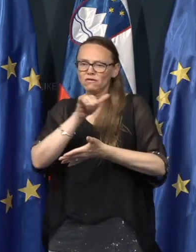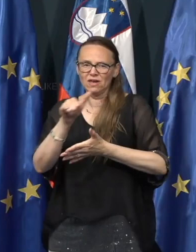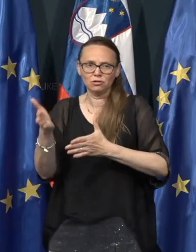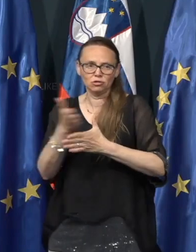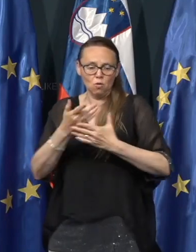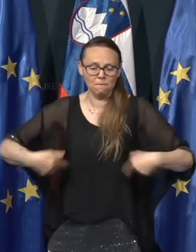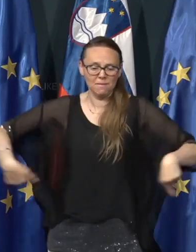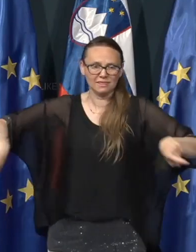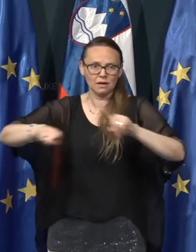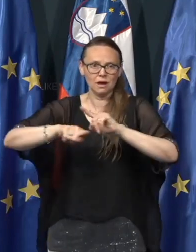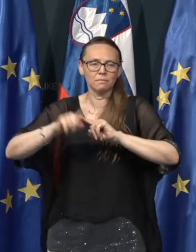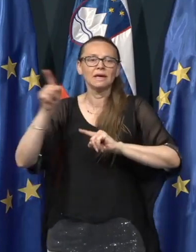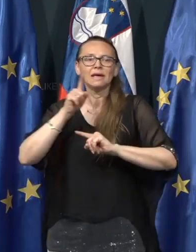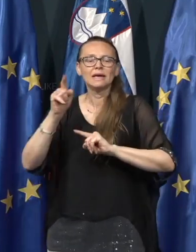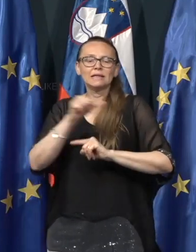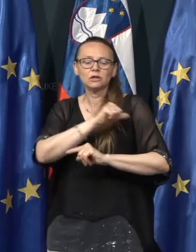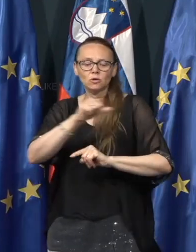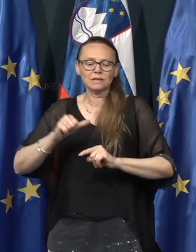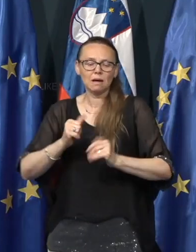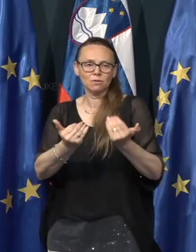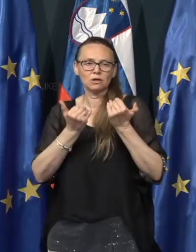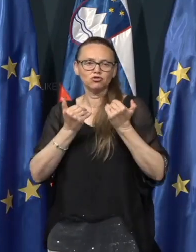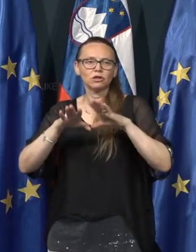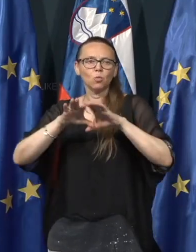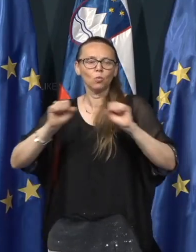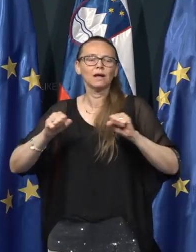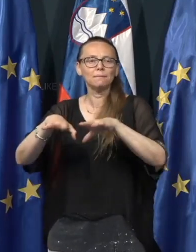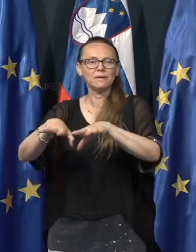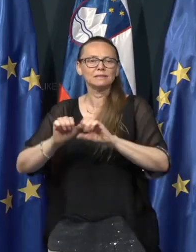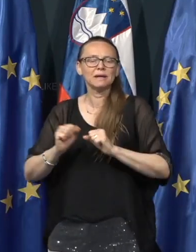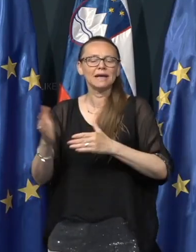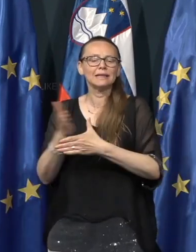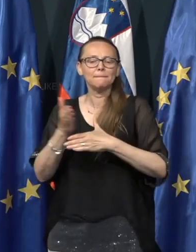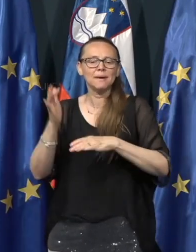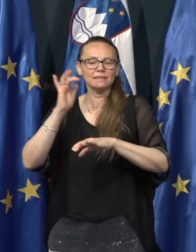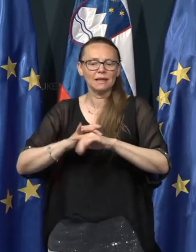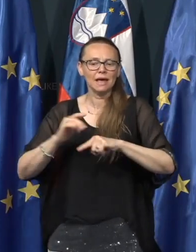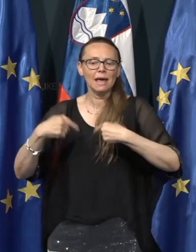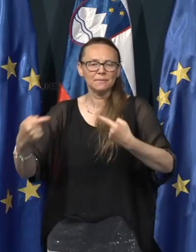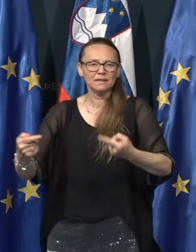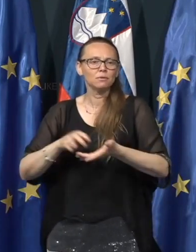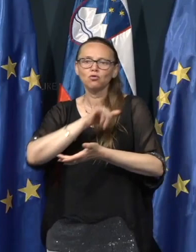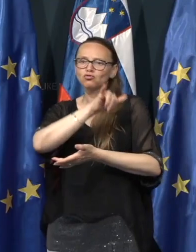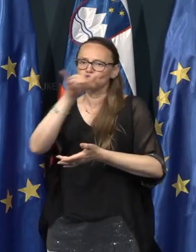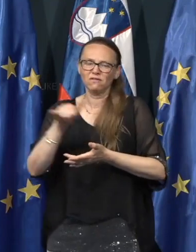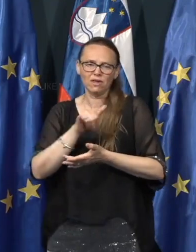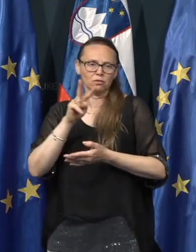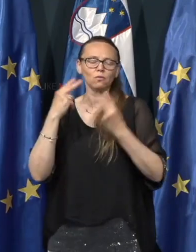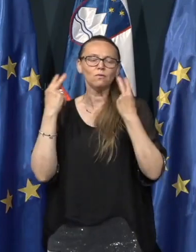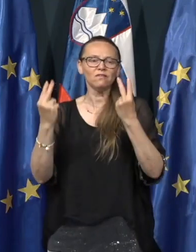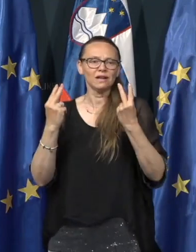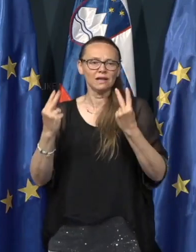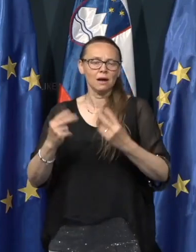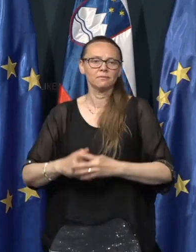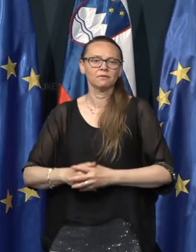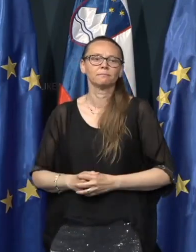nami in da so samo zaščitni ukrepi sprejeti med epidemijo še vedno v veljavi.